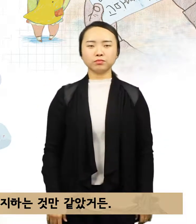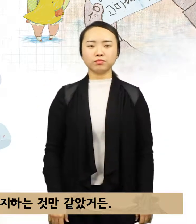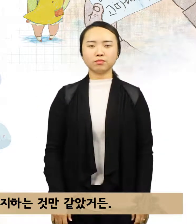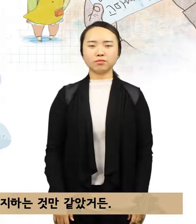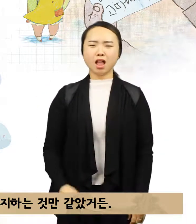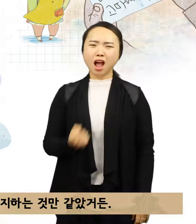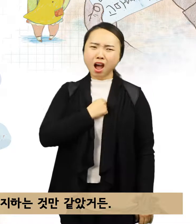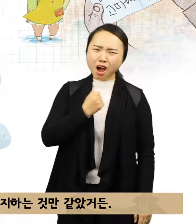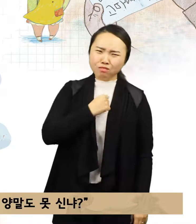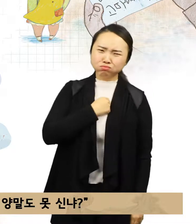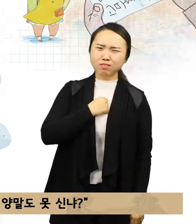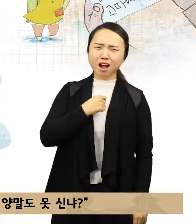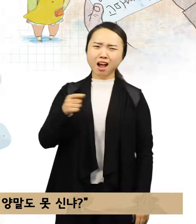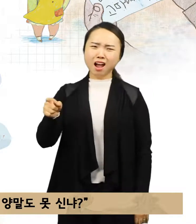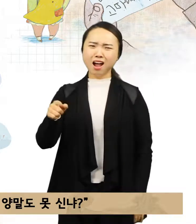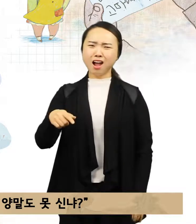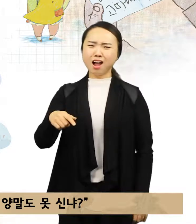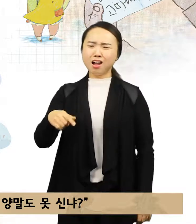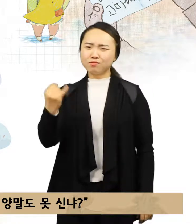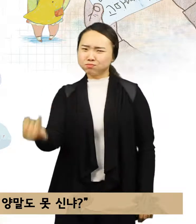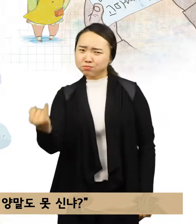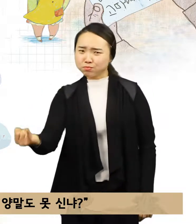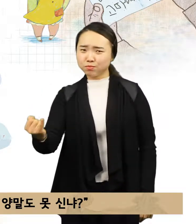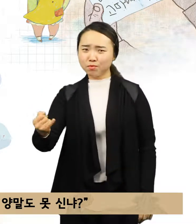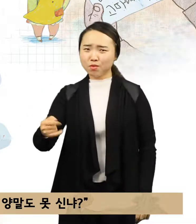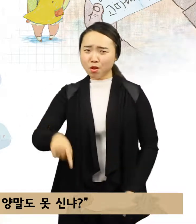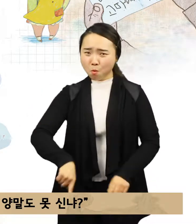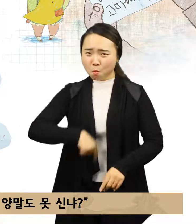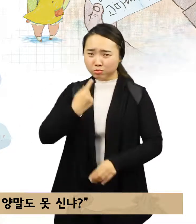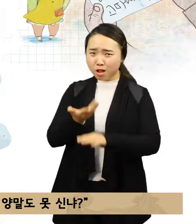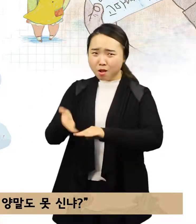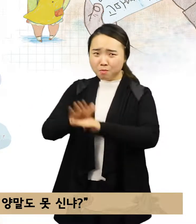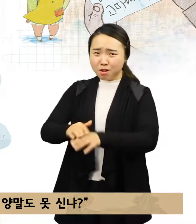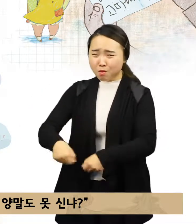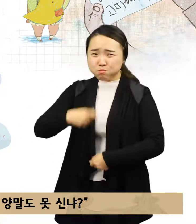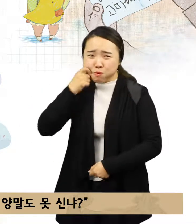같았거든. 김연우, 넌 혼자 양말도 못 신으냐?